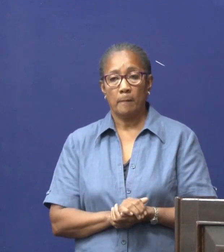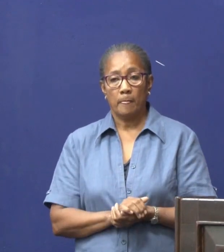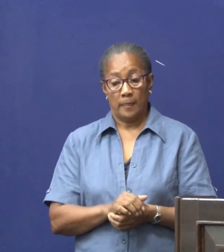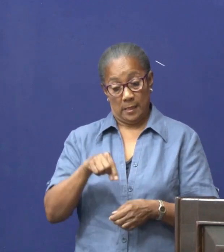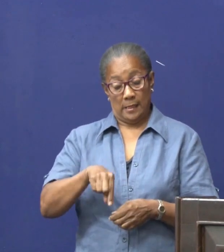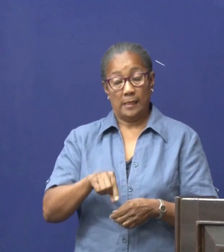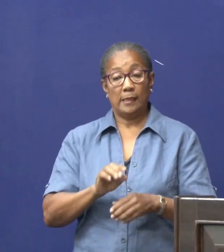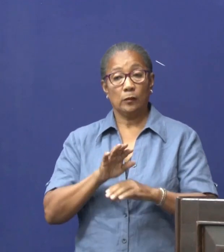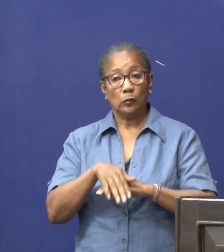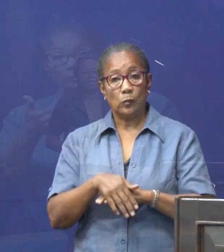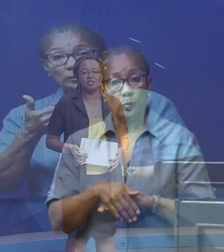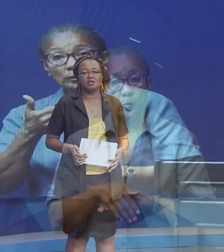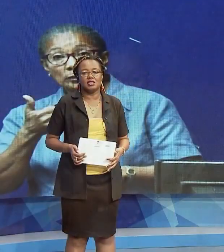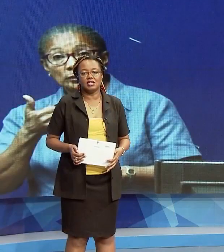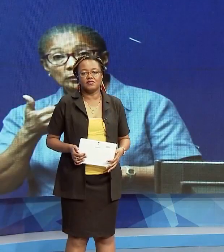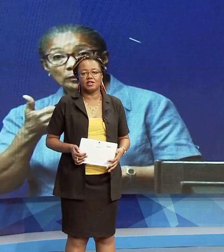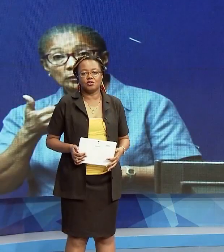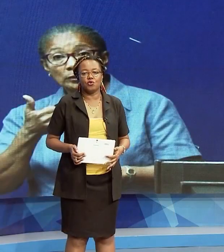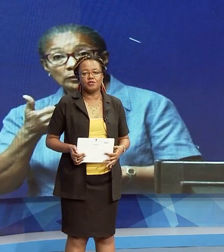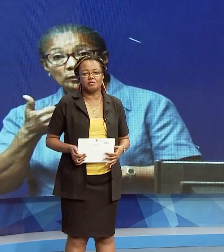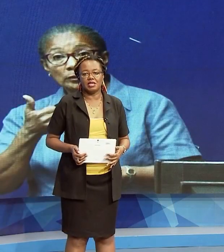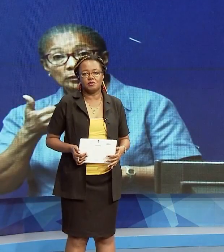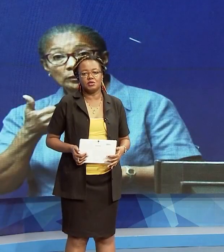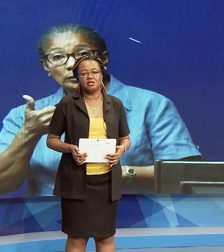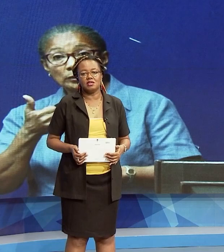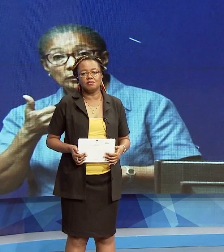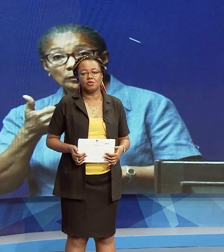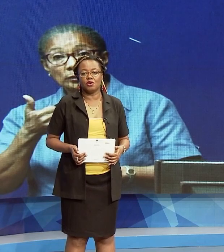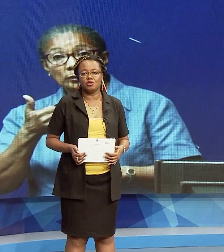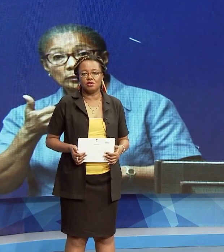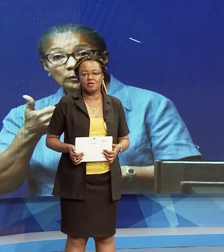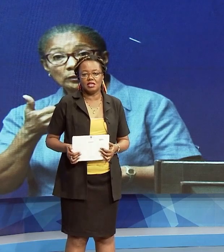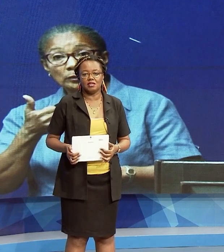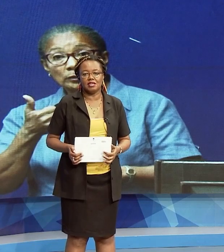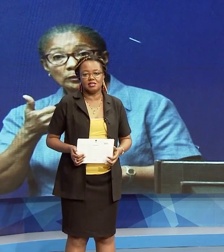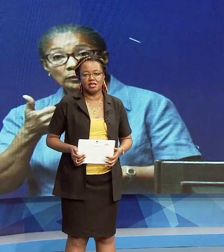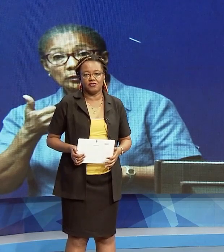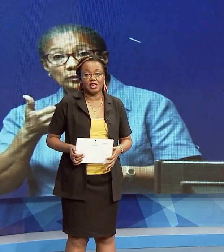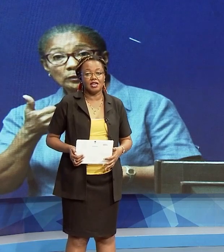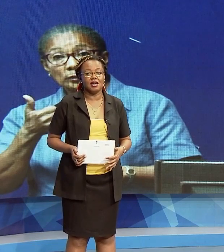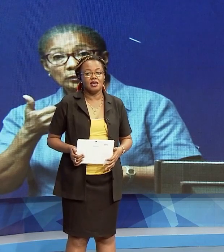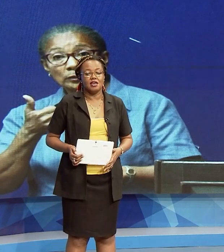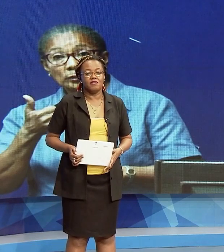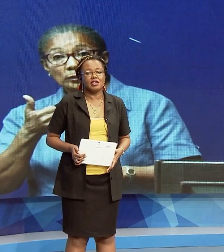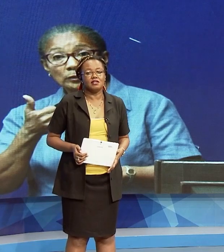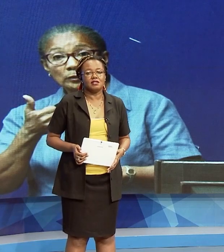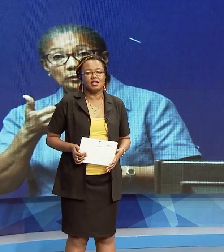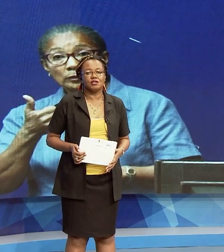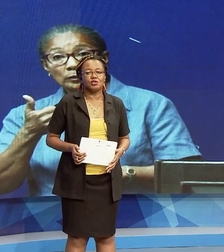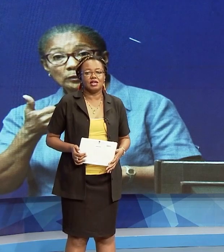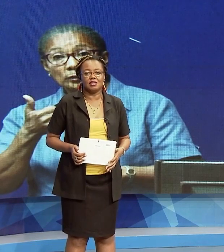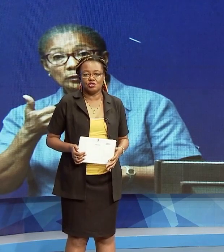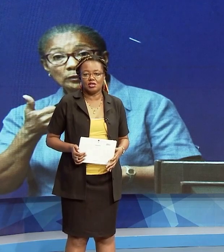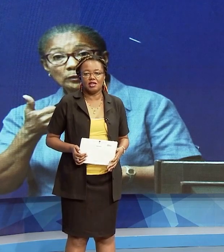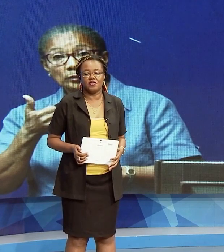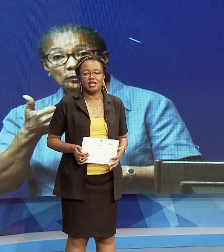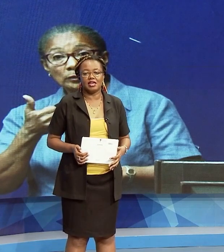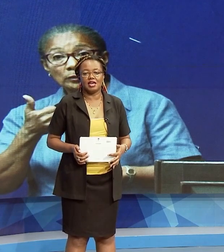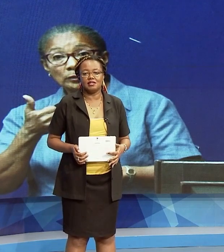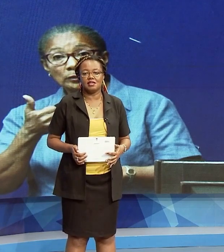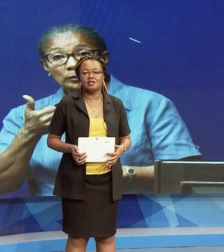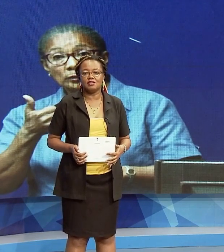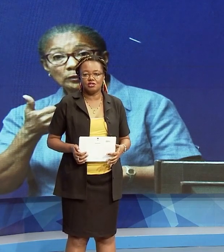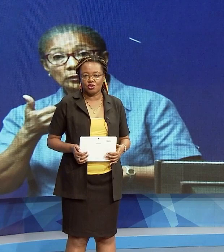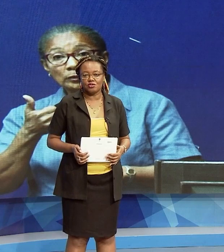Als gevolg hiervan is een deel van het COVID-management team, onder wie Danielle Veira van het directoraat Nationale